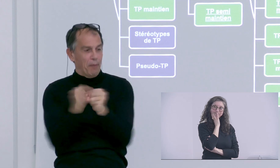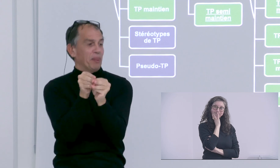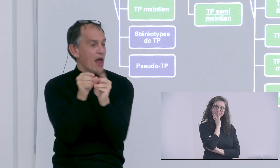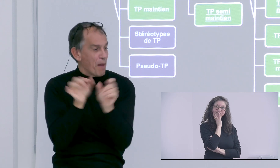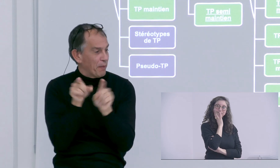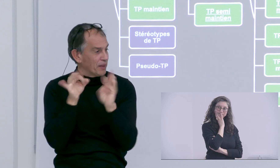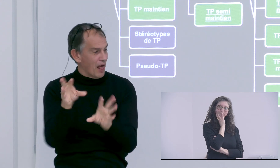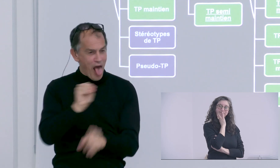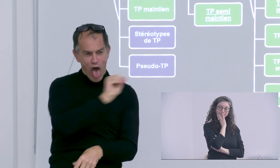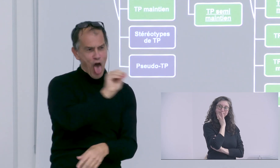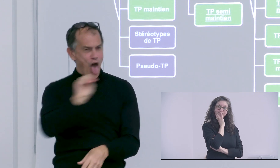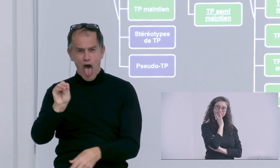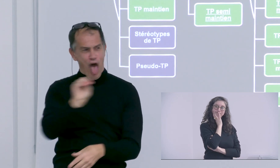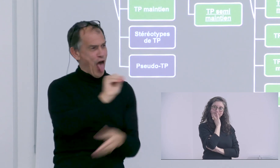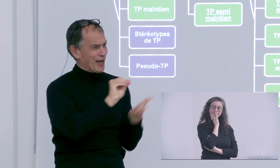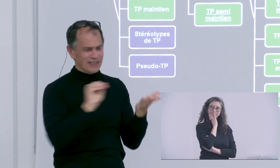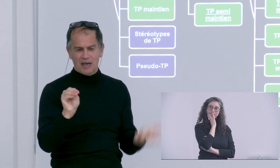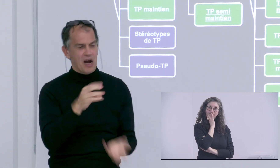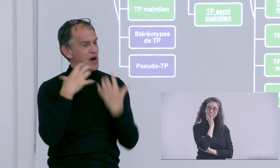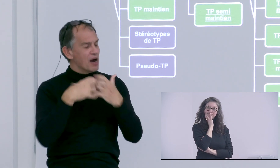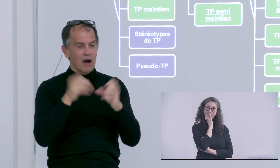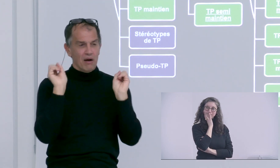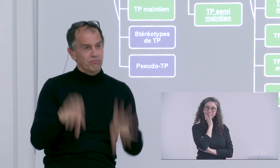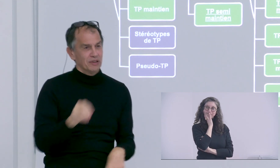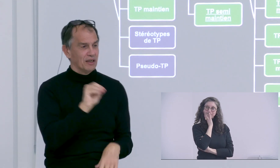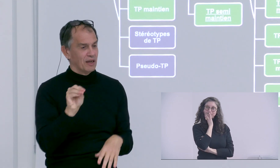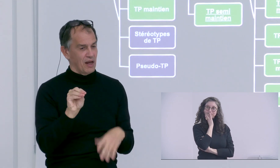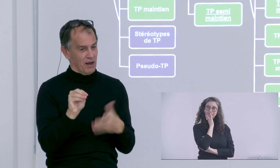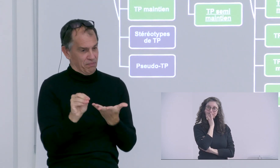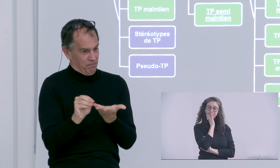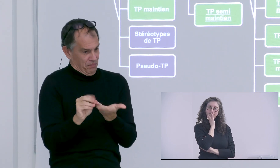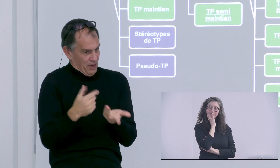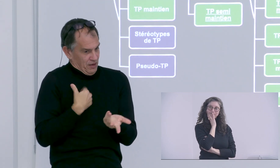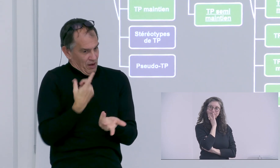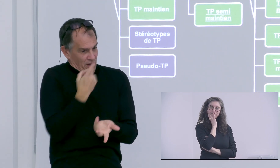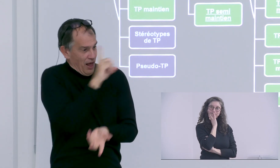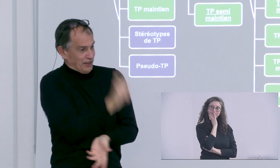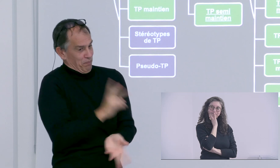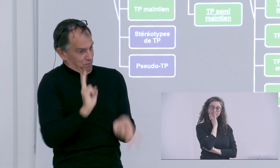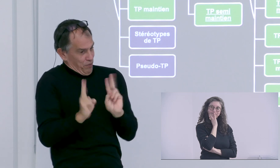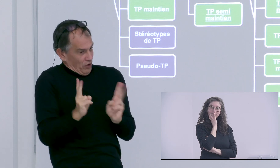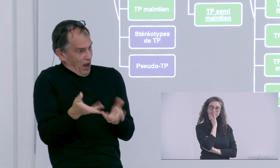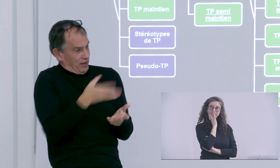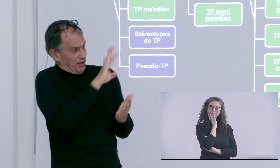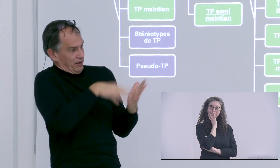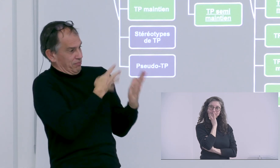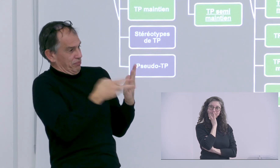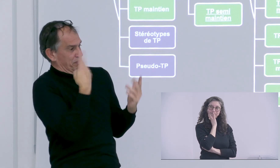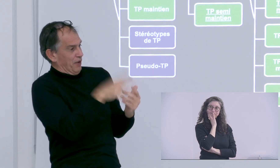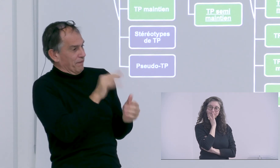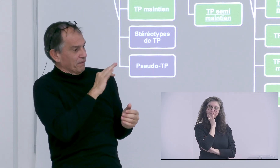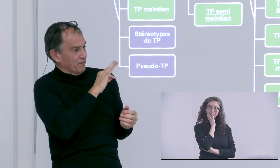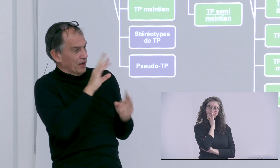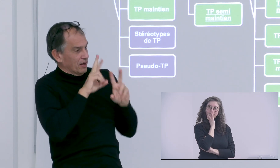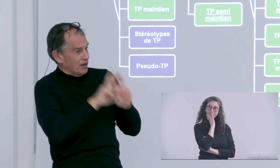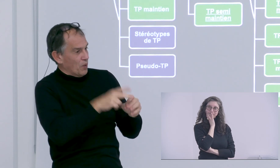la bonne classification pour les langues des signes parce que les signes eux-mêmes ont une forme un peu plus complexe